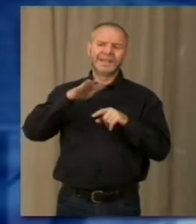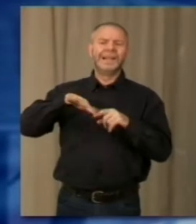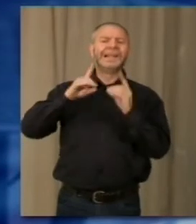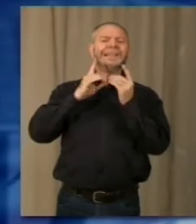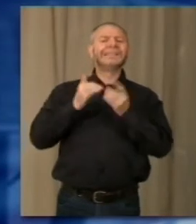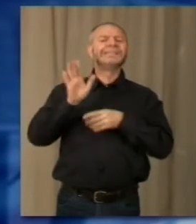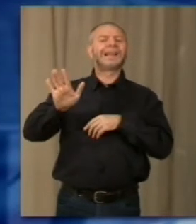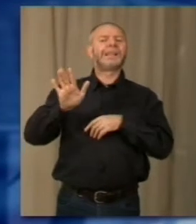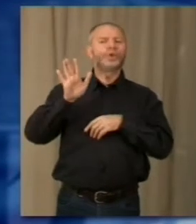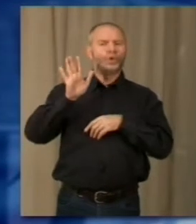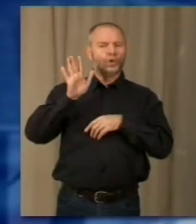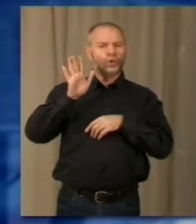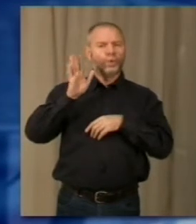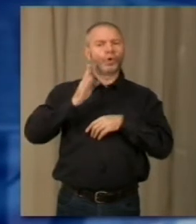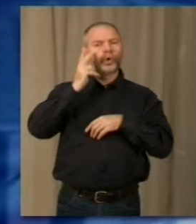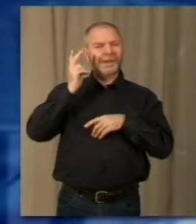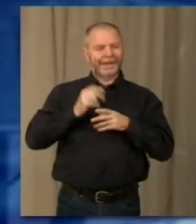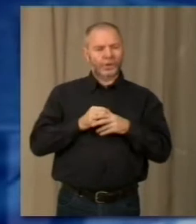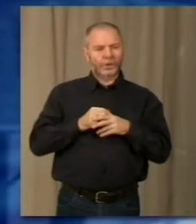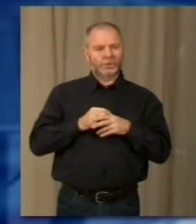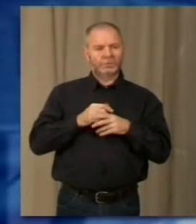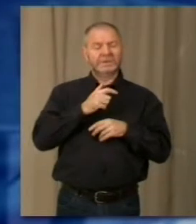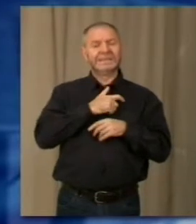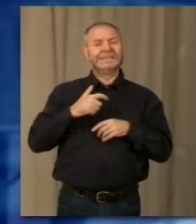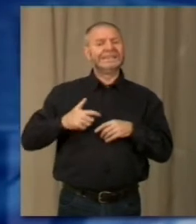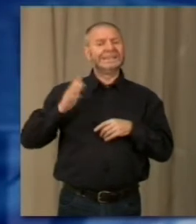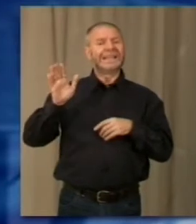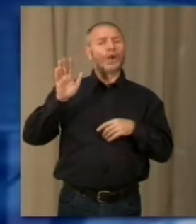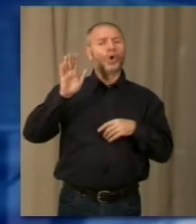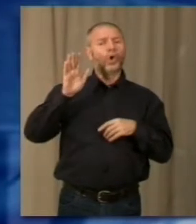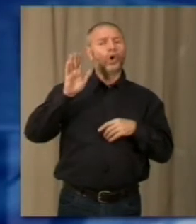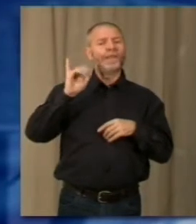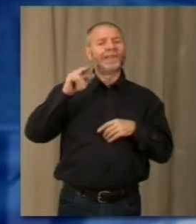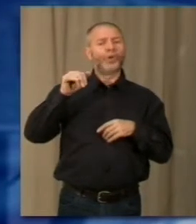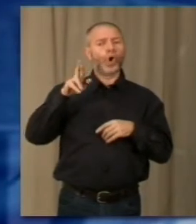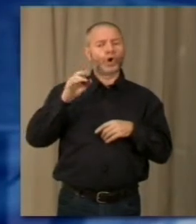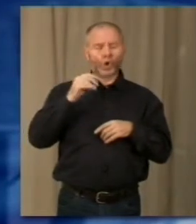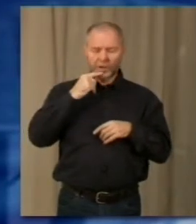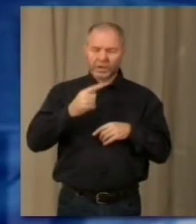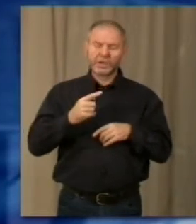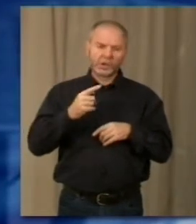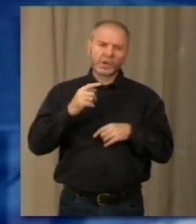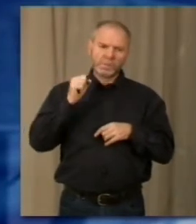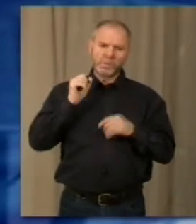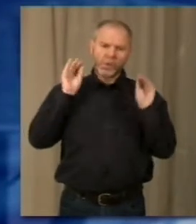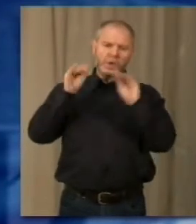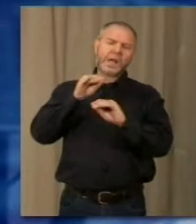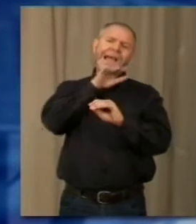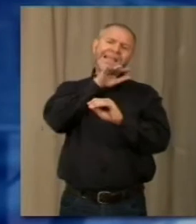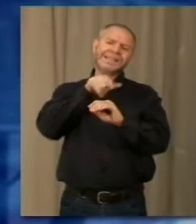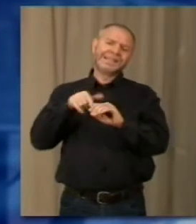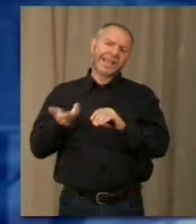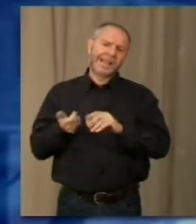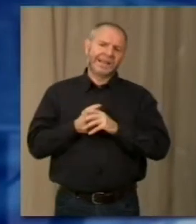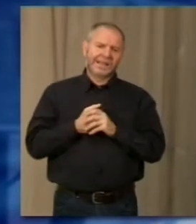Borgomanero. Conferma il Presidente Dario Piola, Sindaco di Invorio. Già lo scorso anno i sindaci di Borgomanero avevano stimolato l